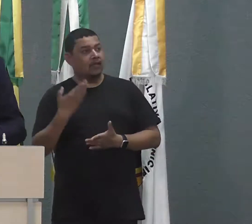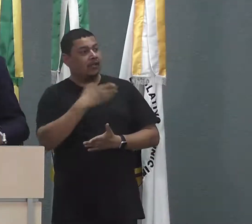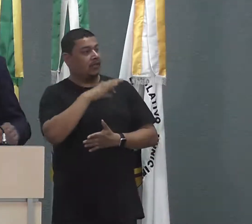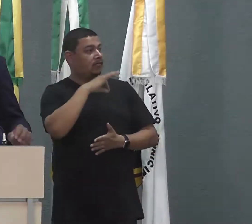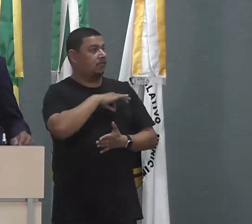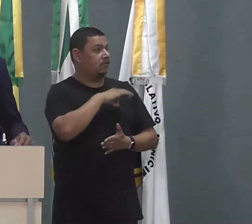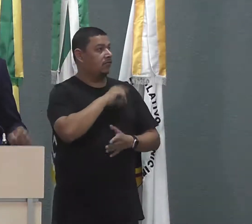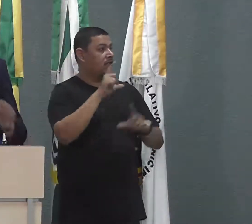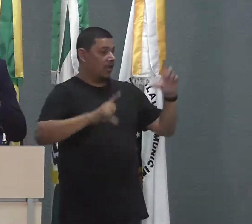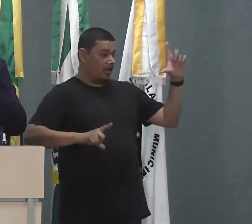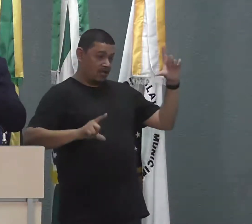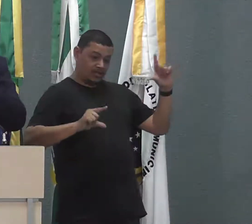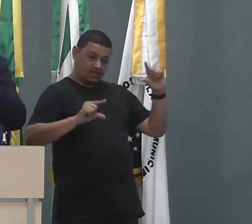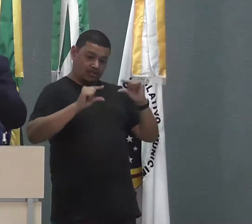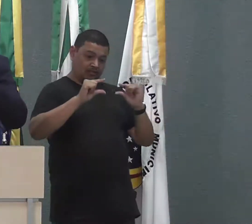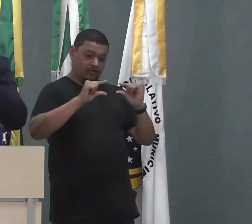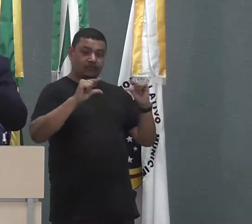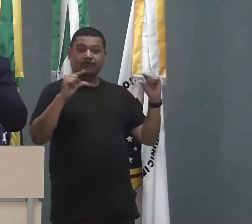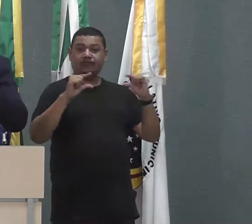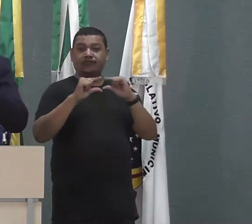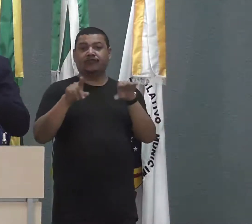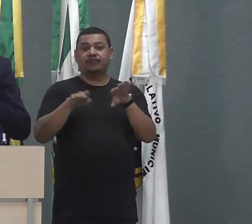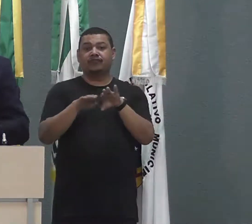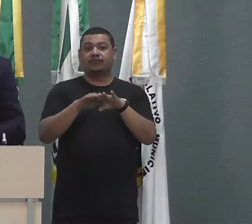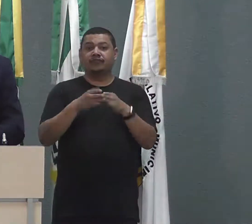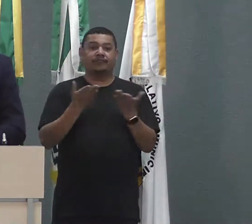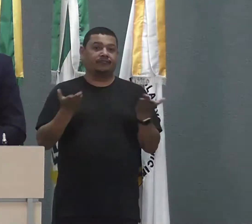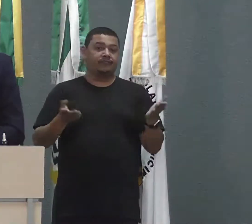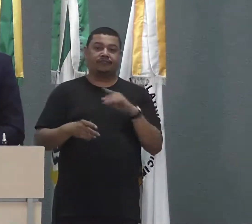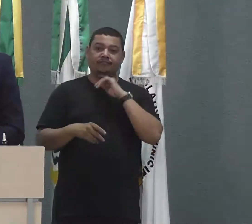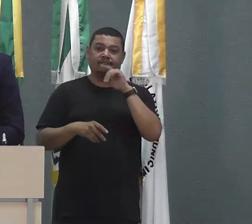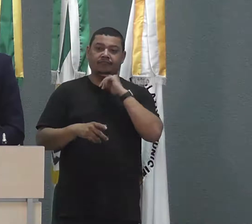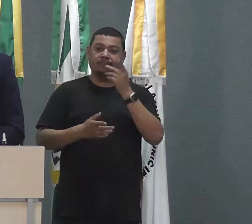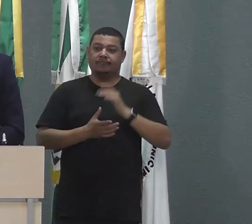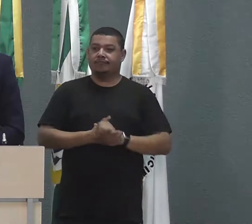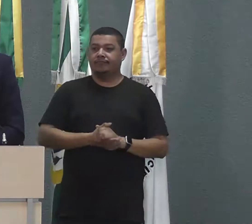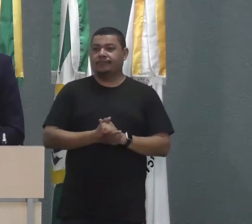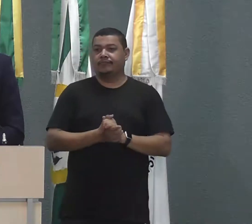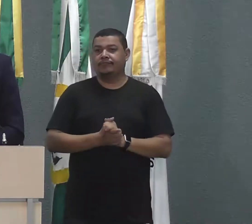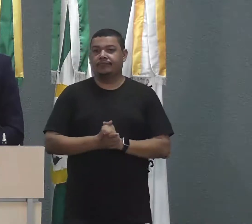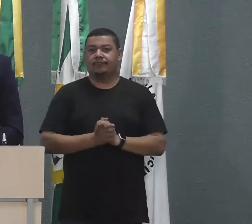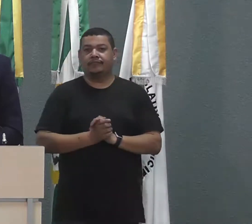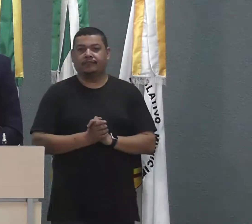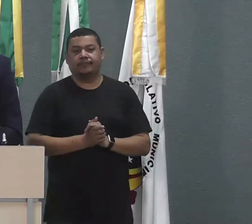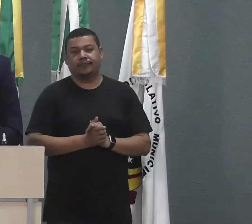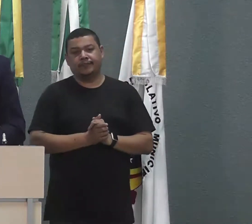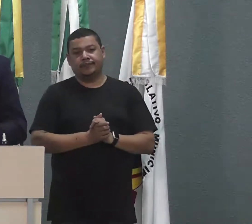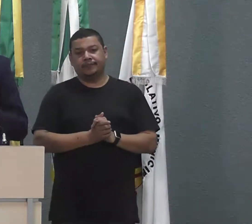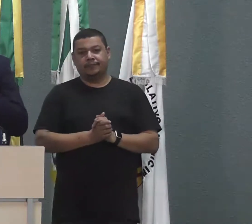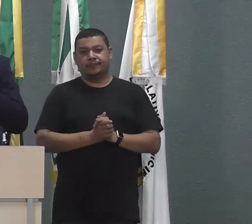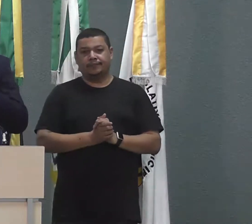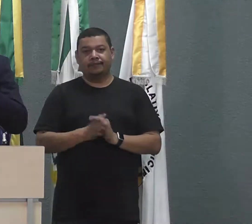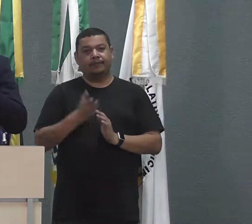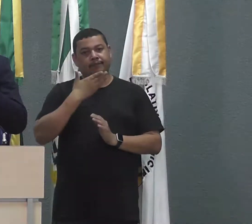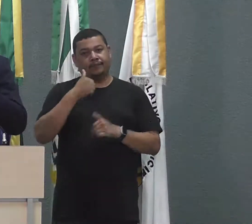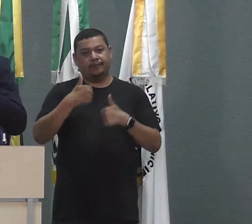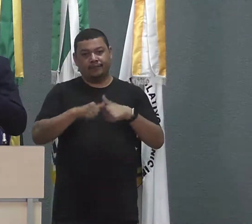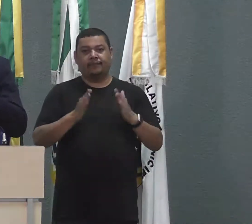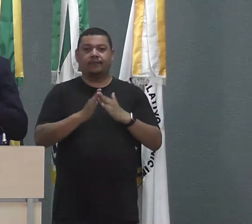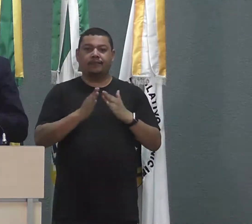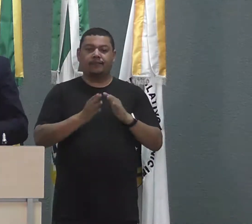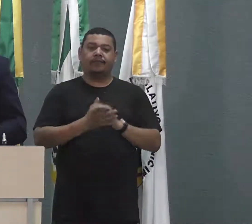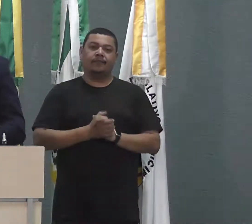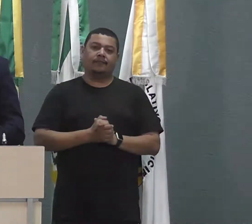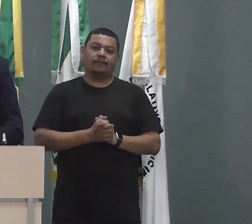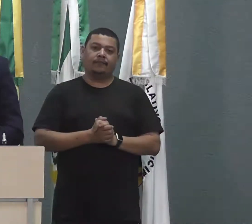que, na maioria das vezes, o salário comercial que tem, não vira nada. Compensa ficar em casa se for fazer